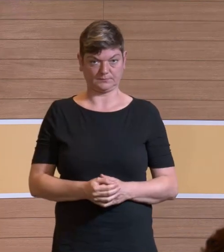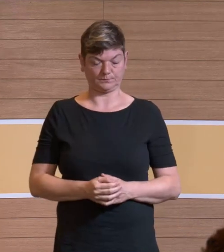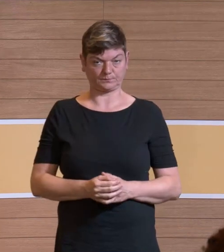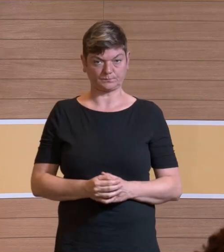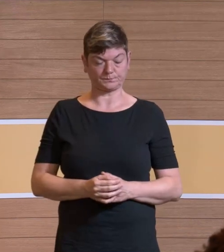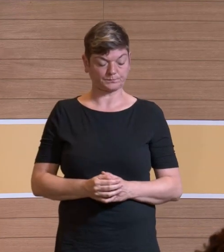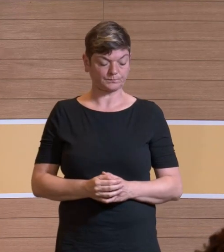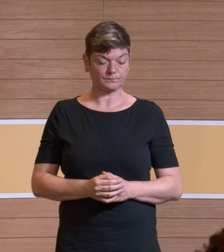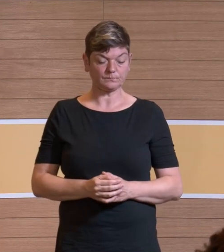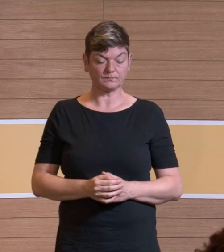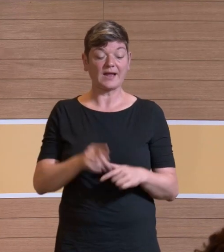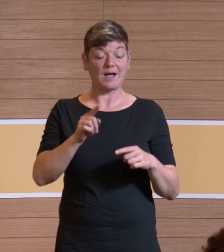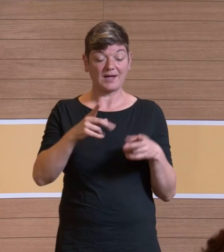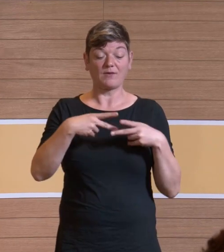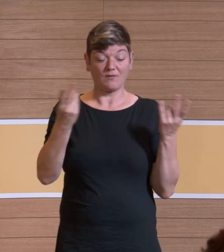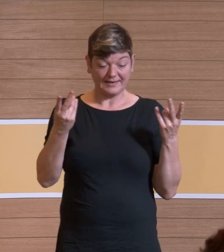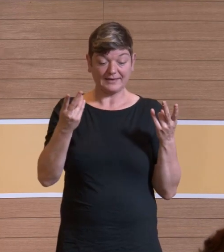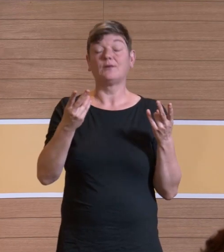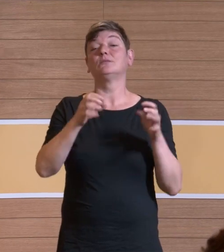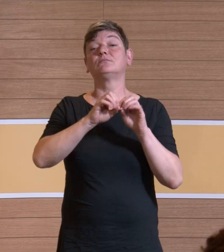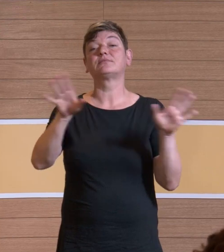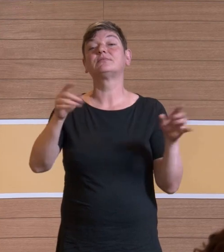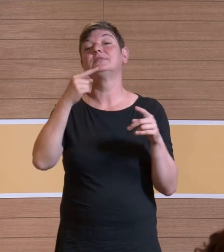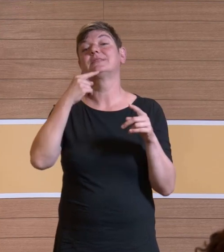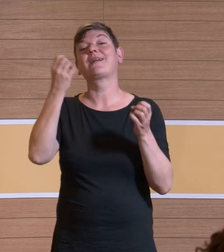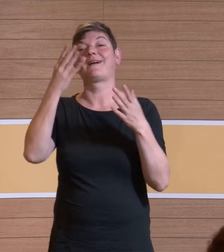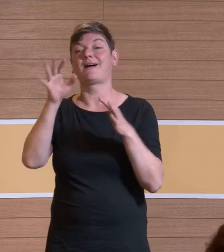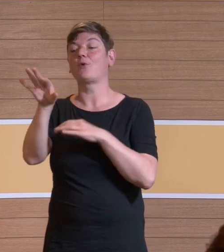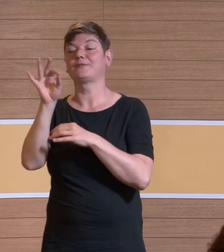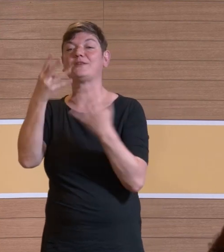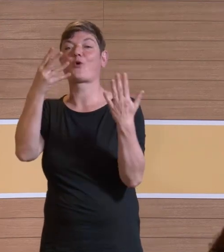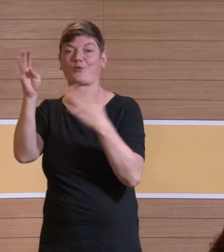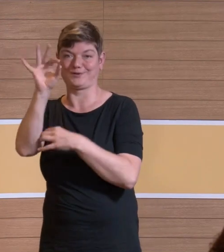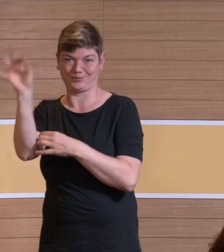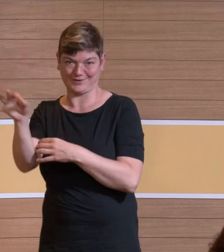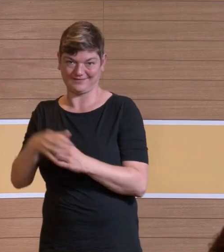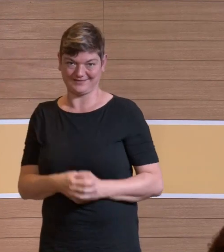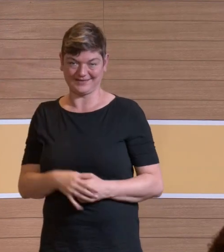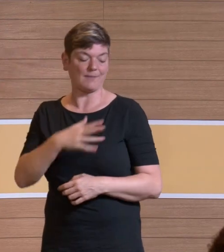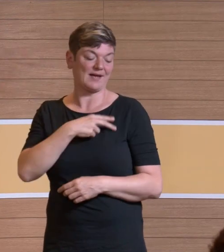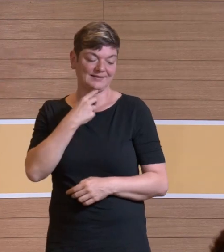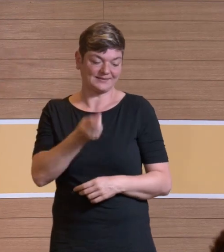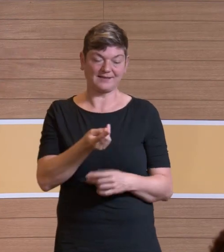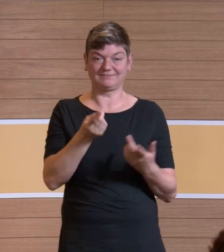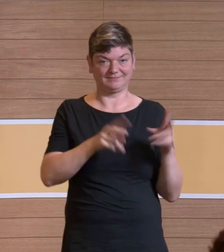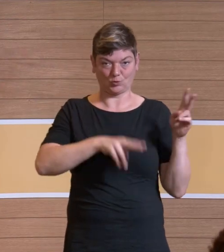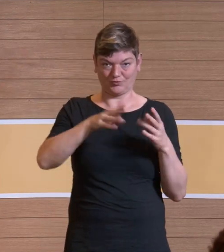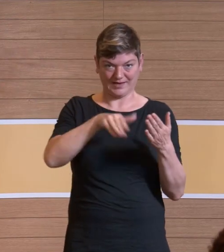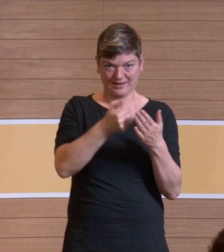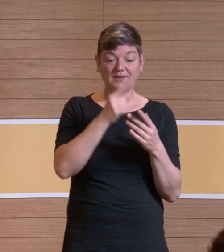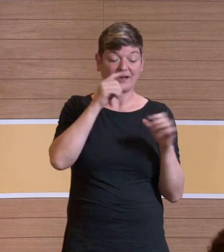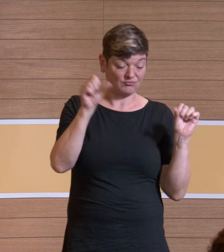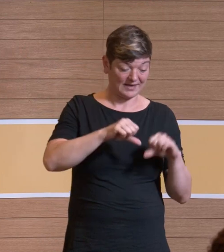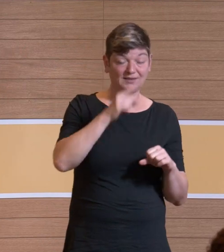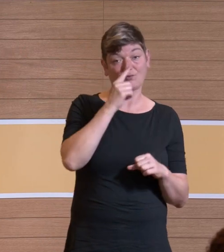Verbreitet wurde von dieser Publikation meistens, dass es 99 Prozent waren. Aber ehrlicherweise muss man natürlich auch sagen, wenn es schlecht ist,